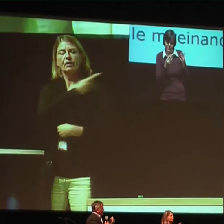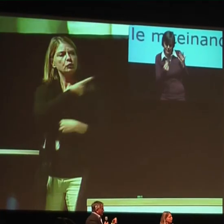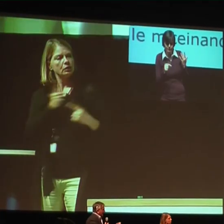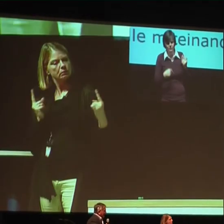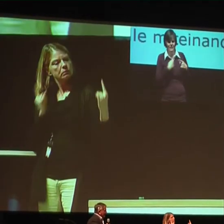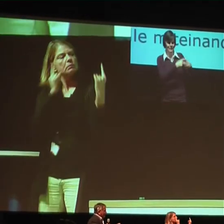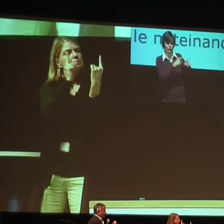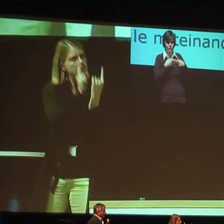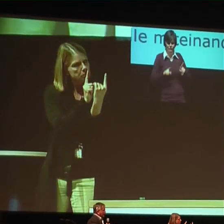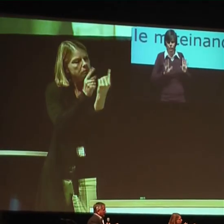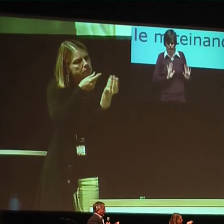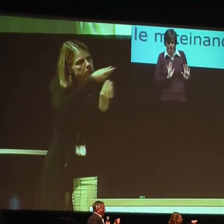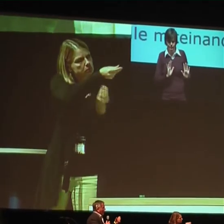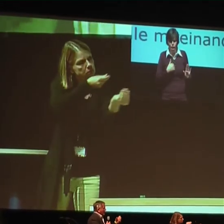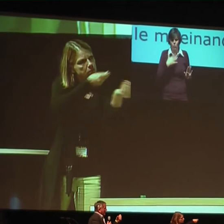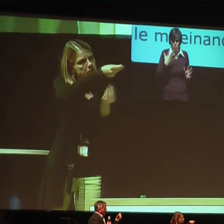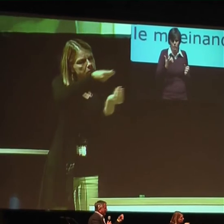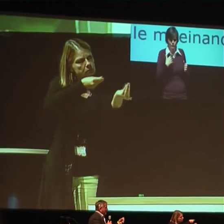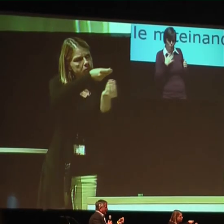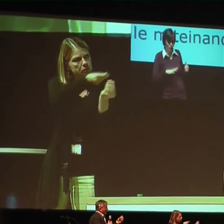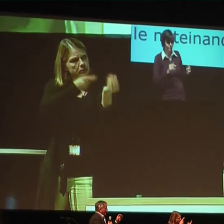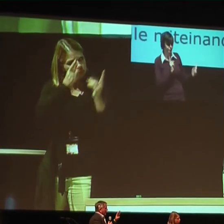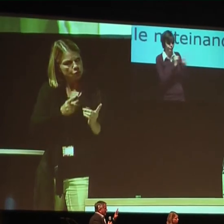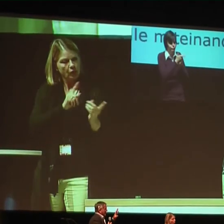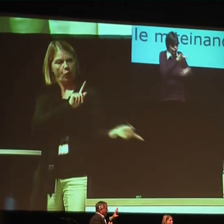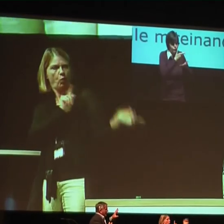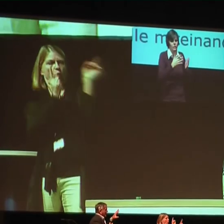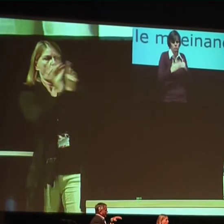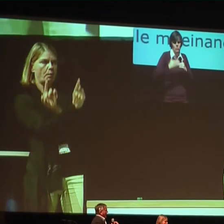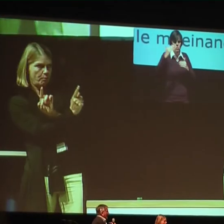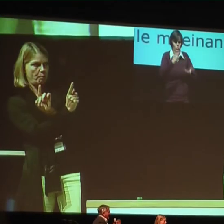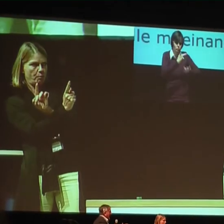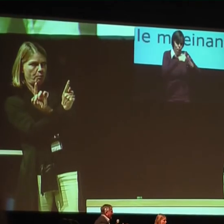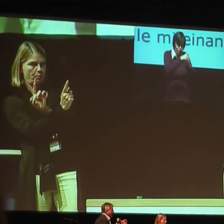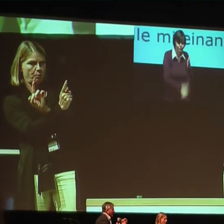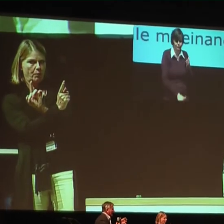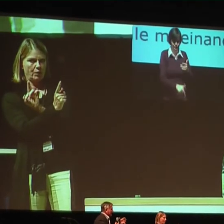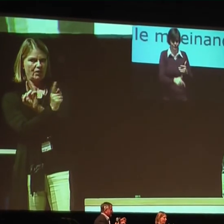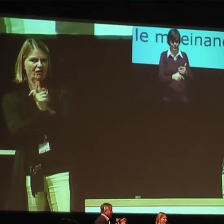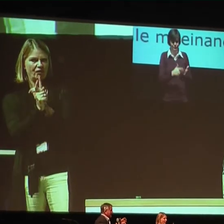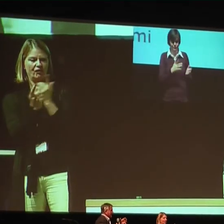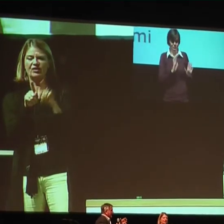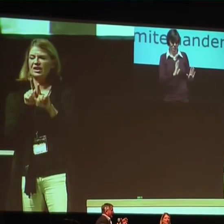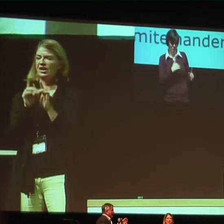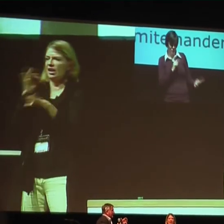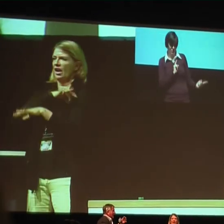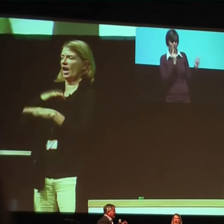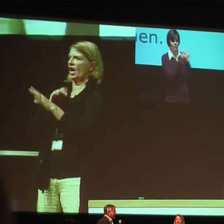sprechen und rüberführen. Auch andersrum. Das Einhacken auf die Ärzte ist meines